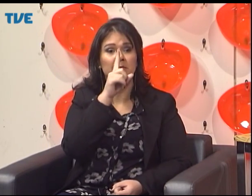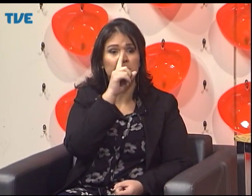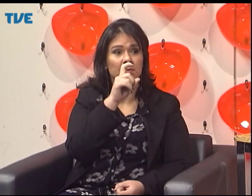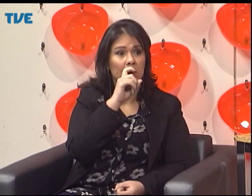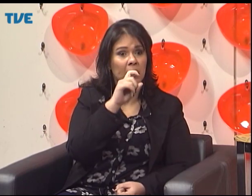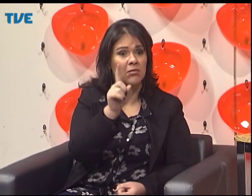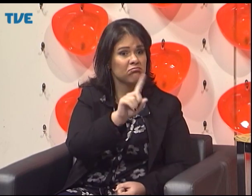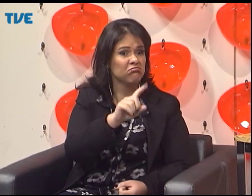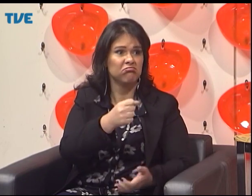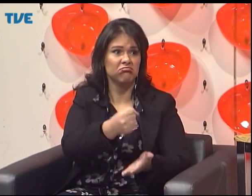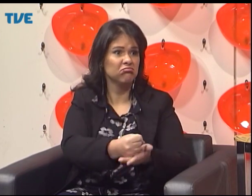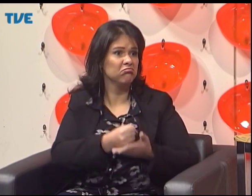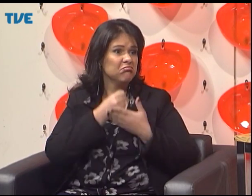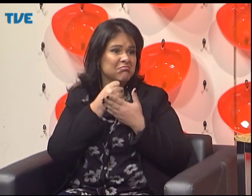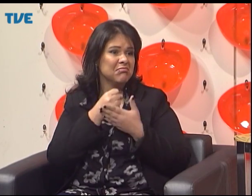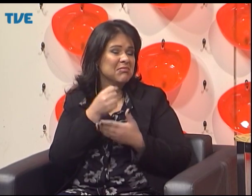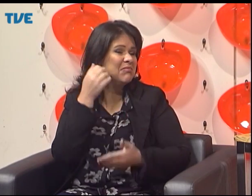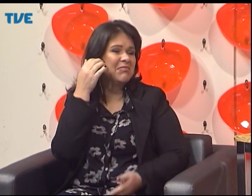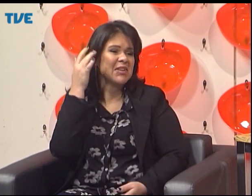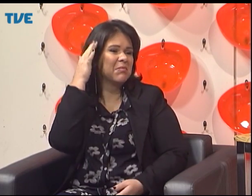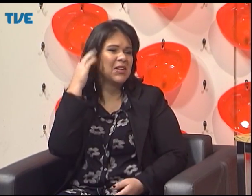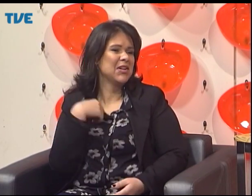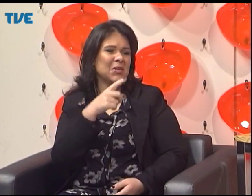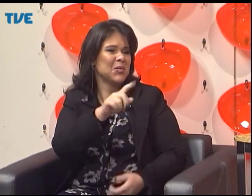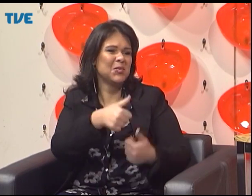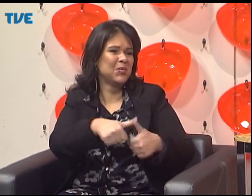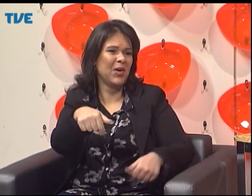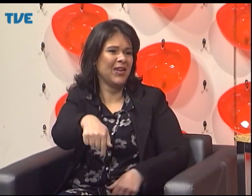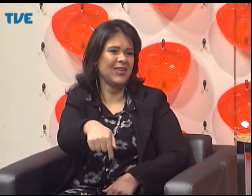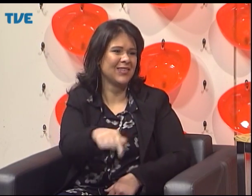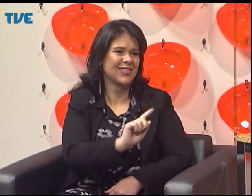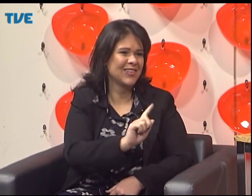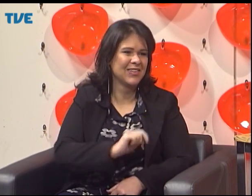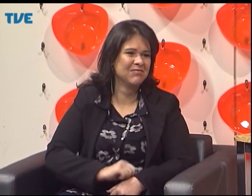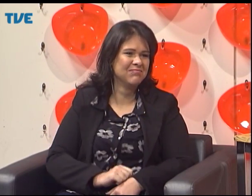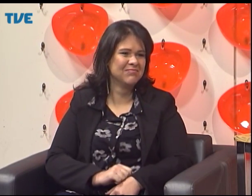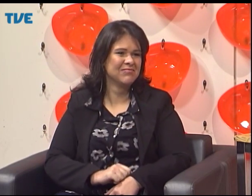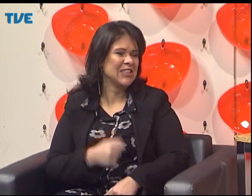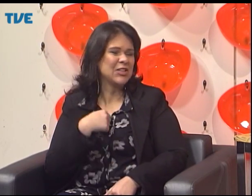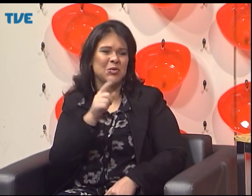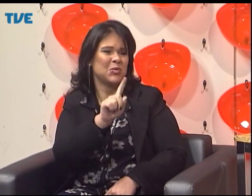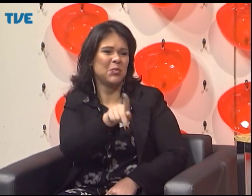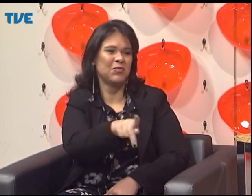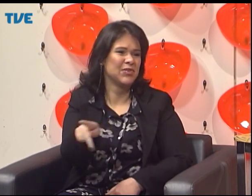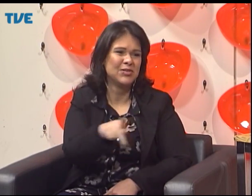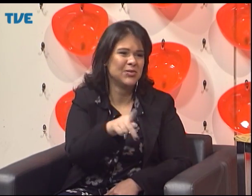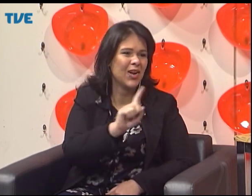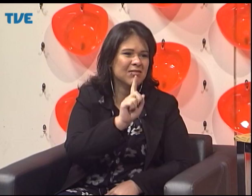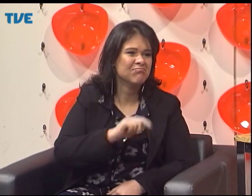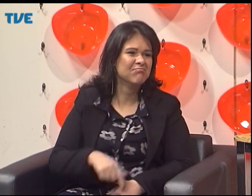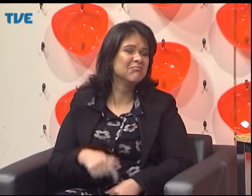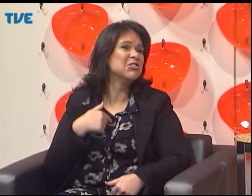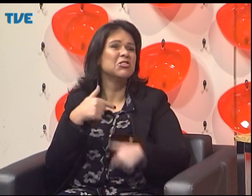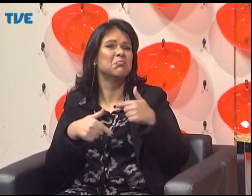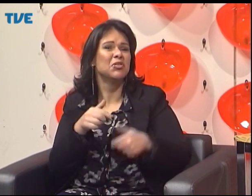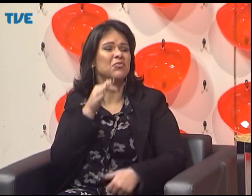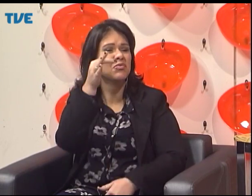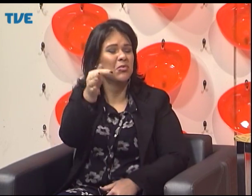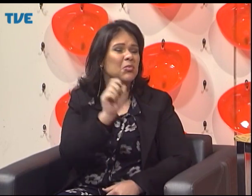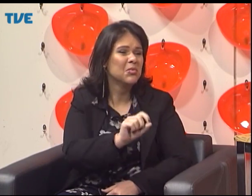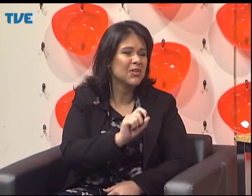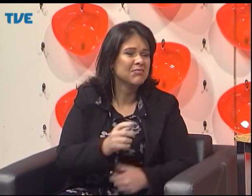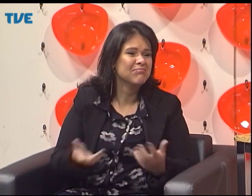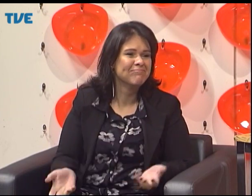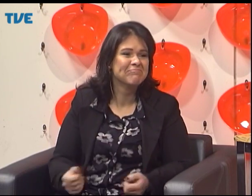E os meus pais, se os meus pais não tivessem me dado apoio, eu acho que eu não estaria nem aqui dando essa entrevista, né? Acho que